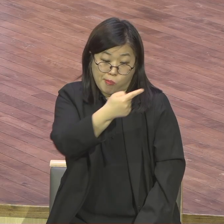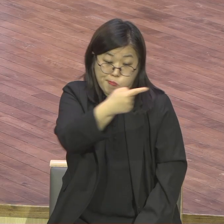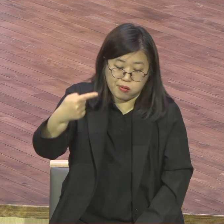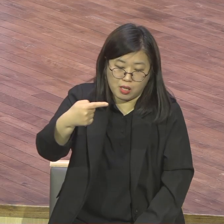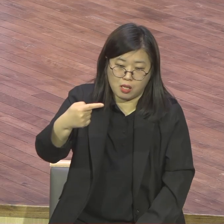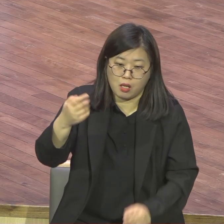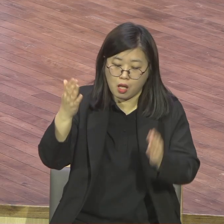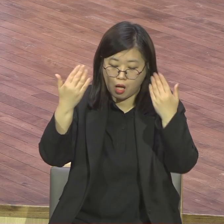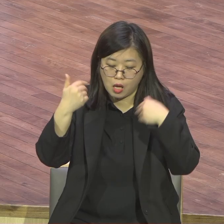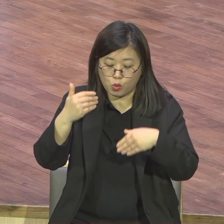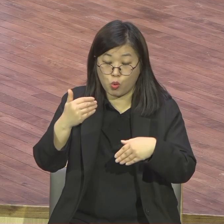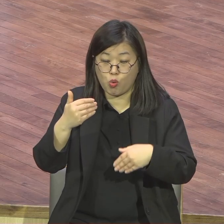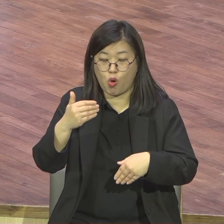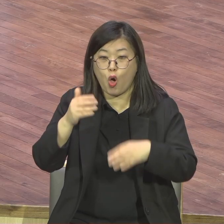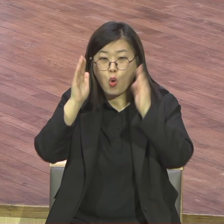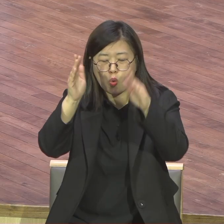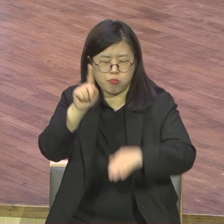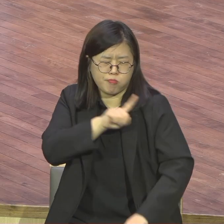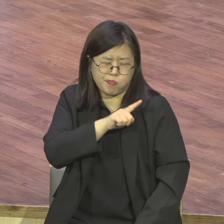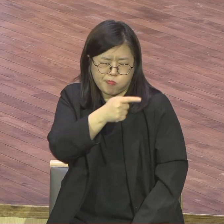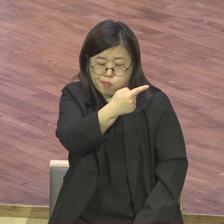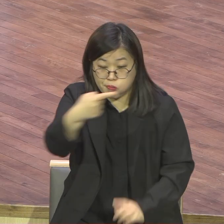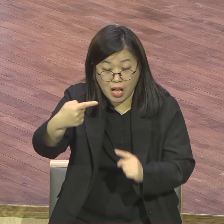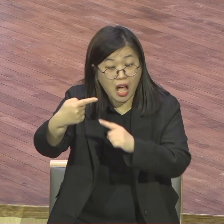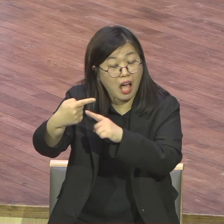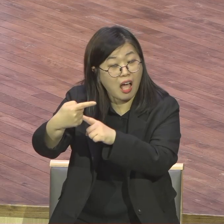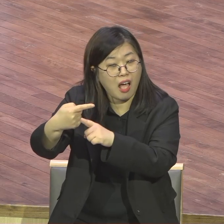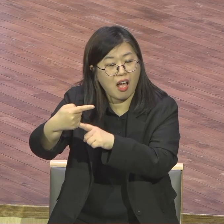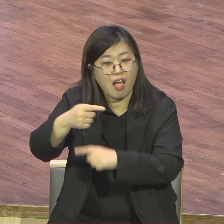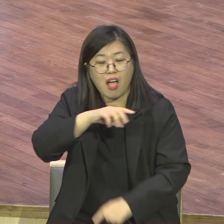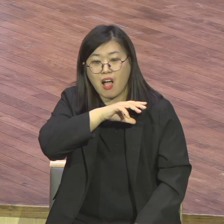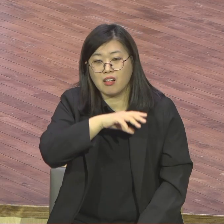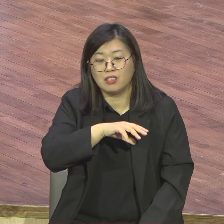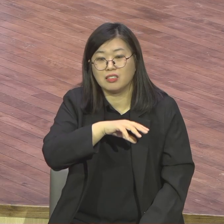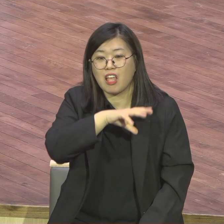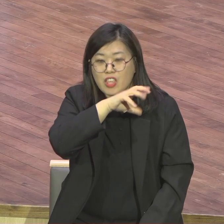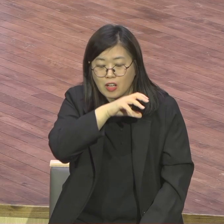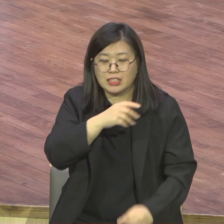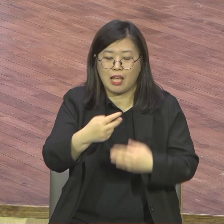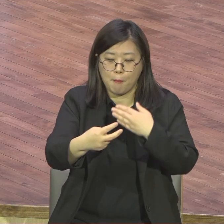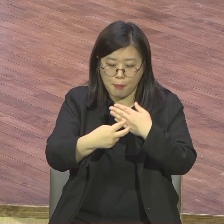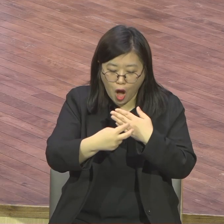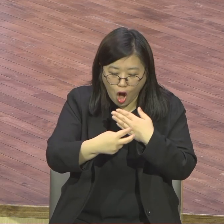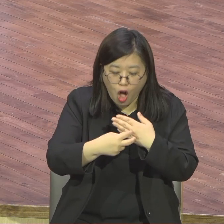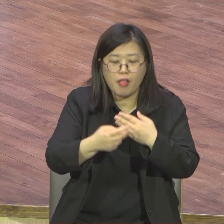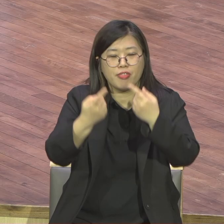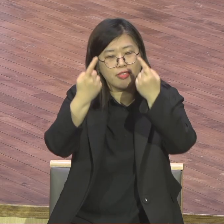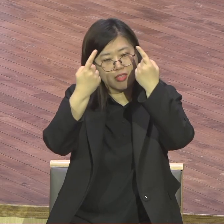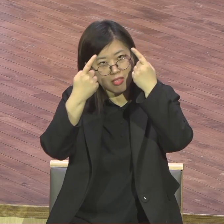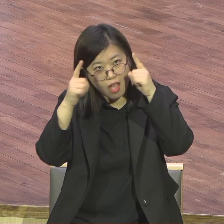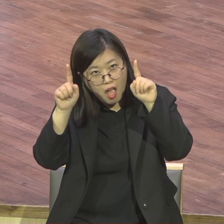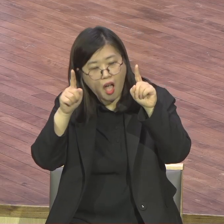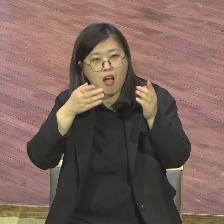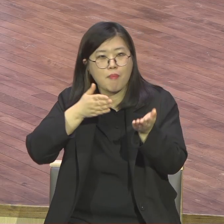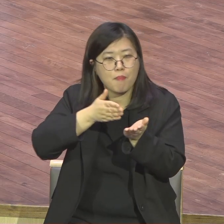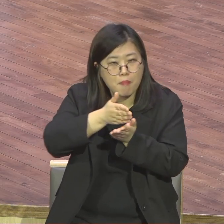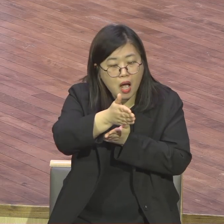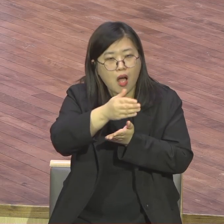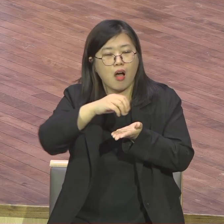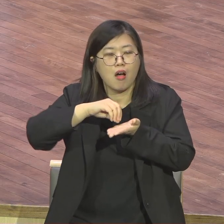생각해보니까 그러니까 이놈은 거 등록할 때마다 집파라 집파라 집파라 원래 시내에 있었는데 형님